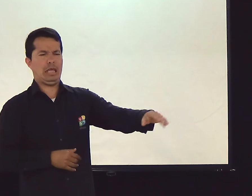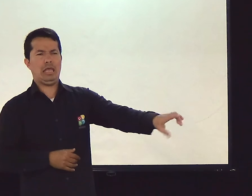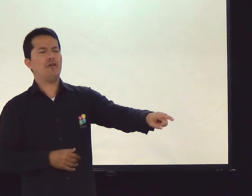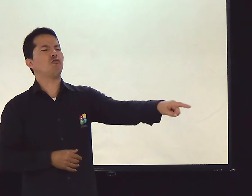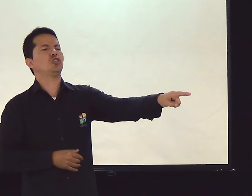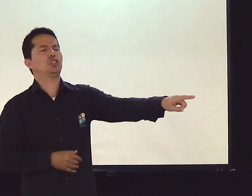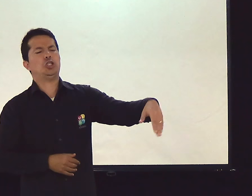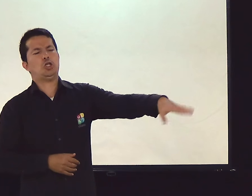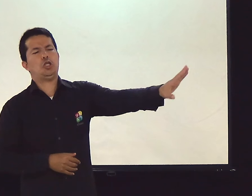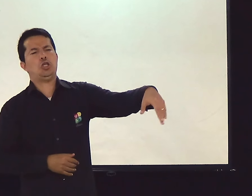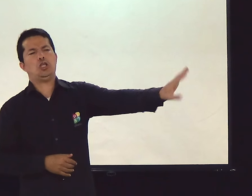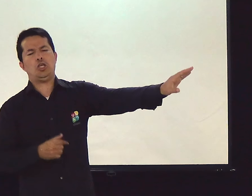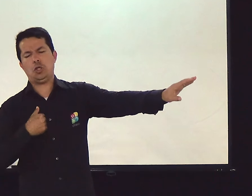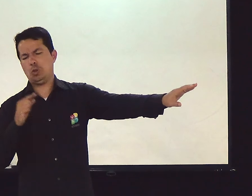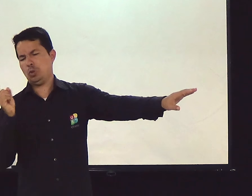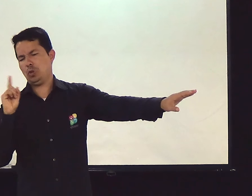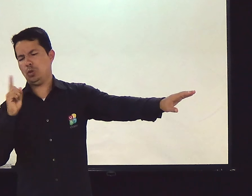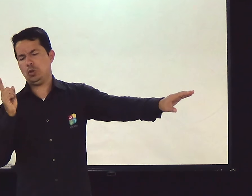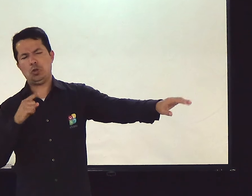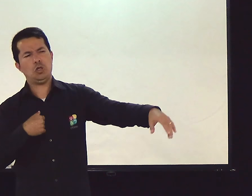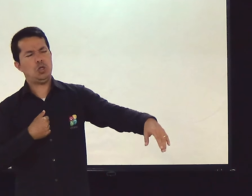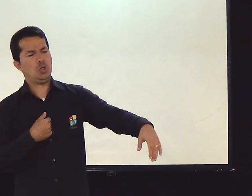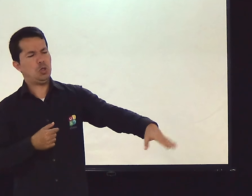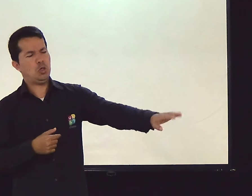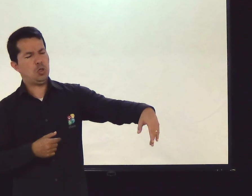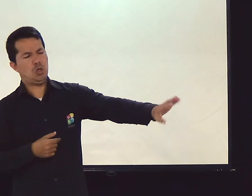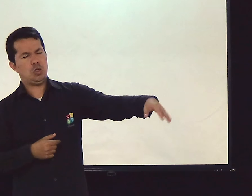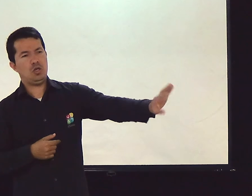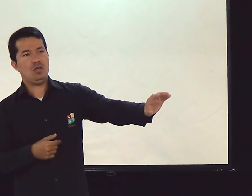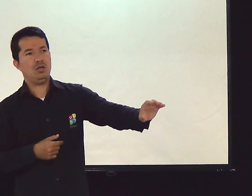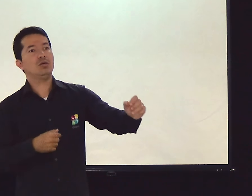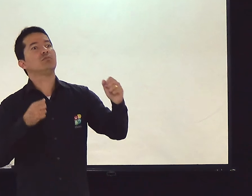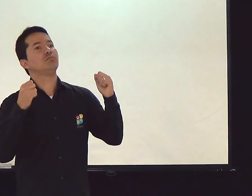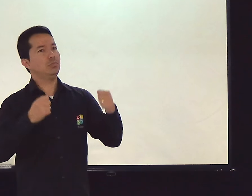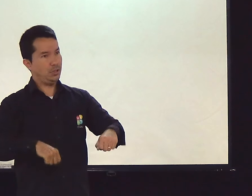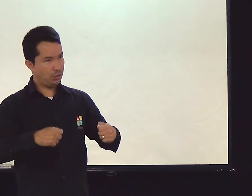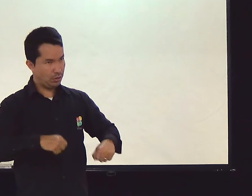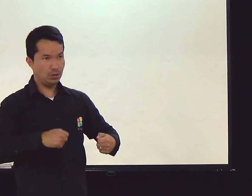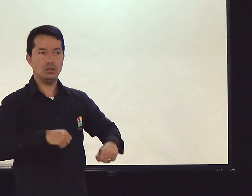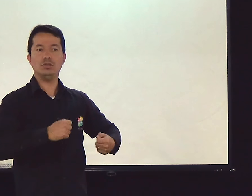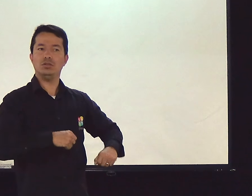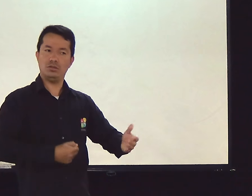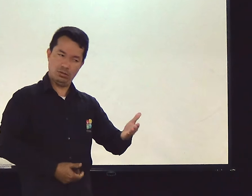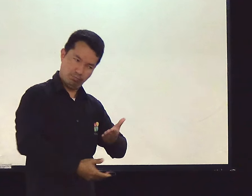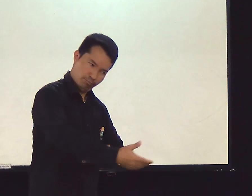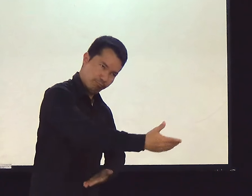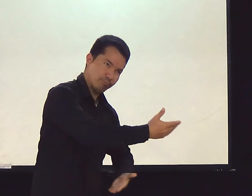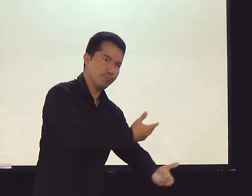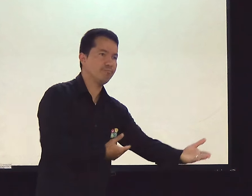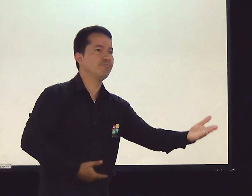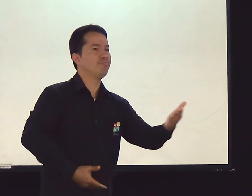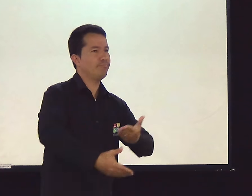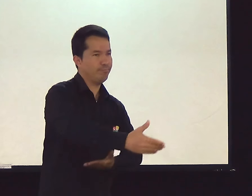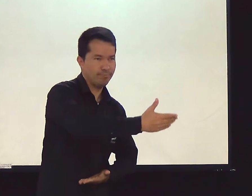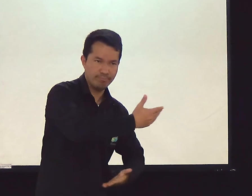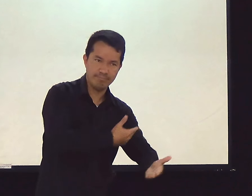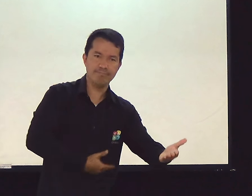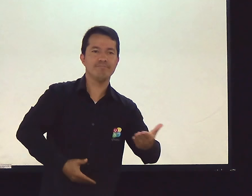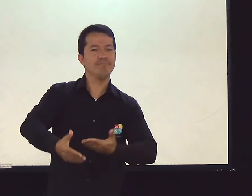Não. Ela vai limpar. Eu não preciso. Para quê? Precisa, sim. Claro que precisa. Vai